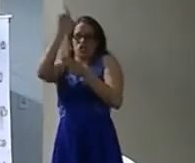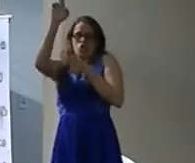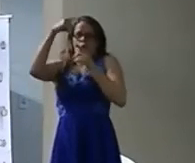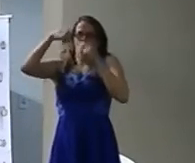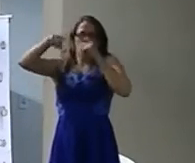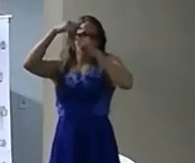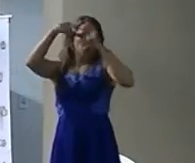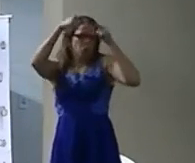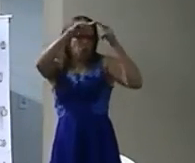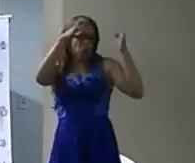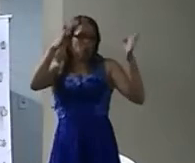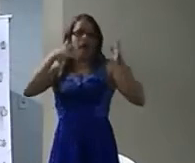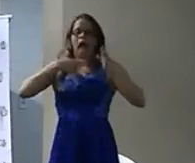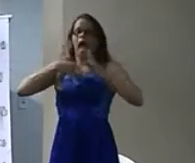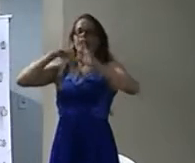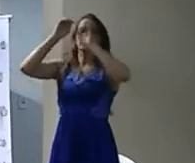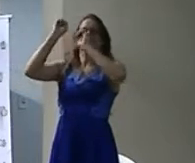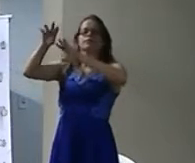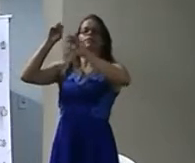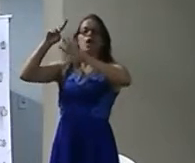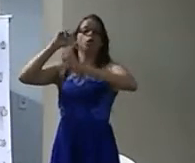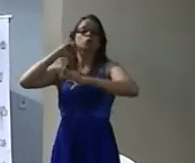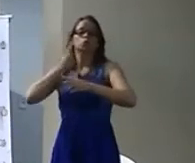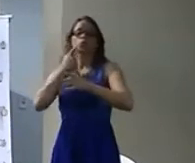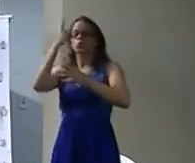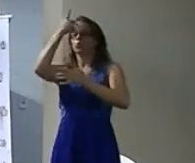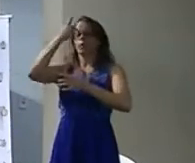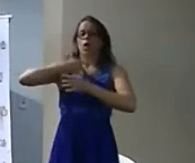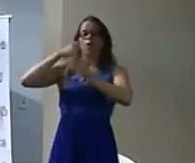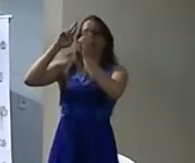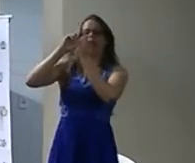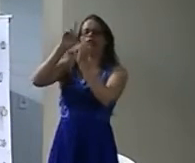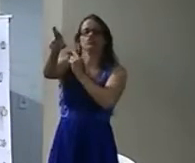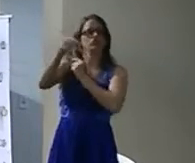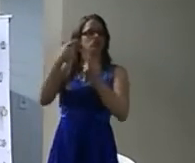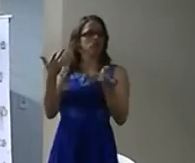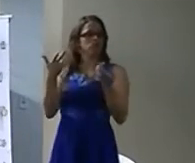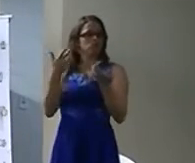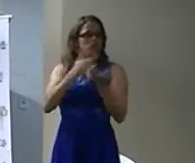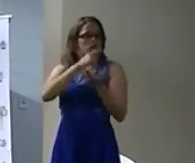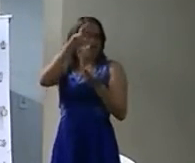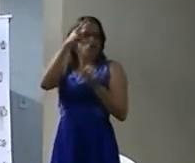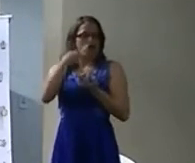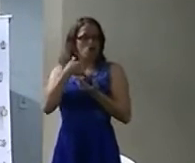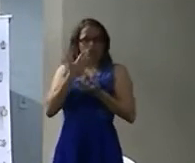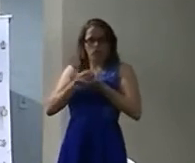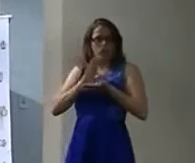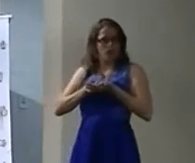fazendo certo ou errado Se é um só Muitas vezes para duas ou três escolas Como acontece Dois dias em uma Dois dias na outra Por favor